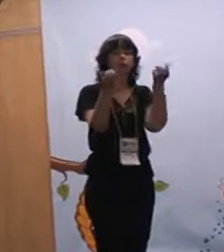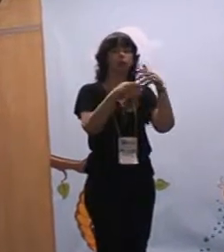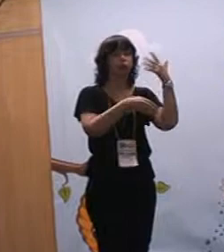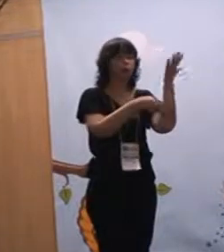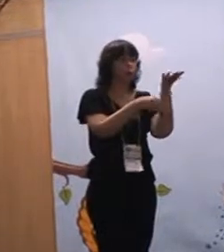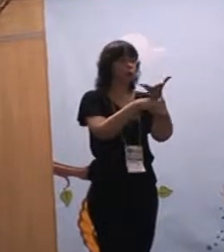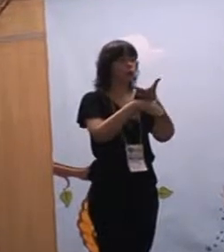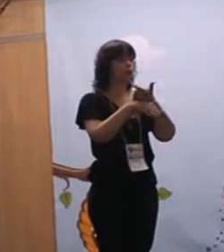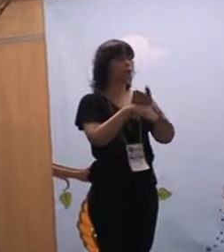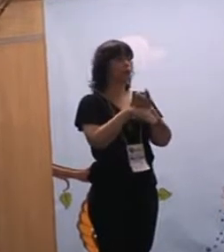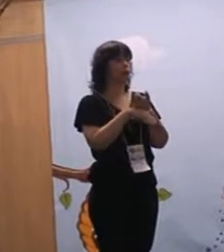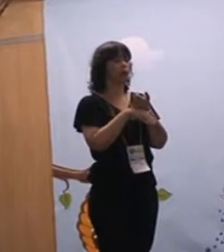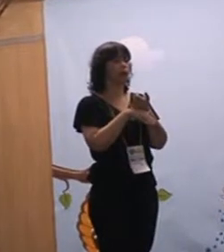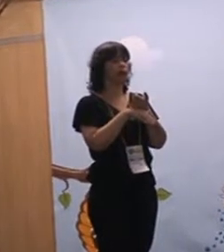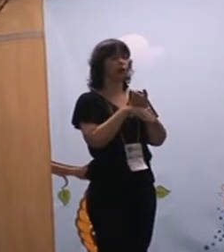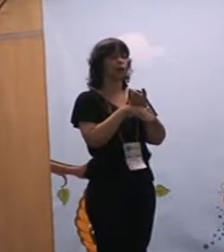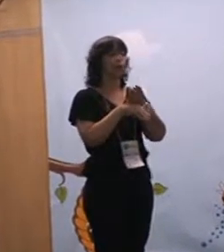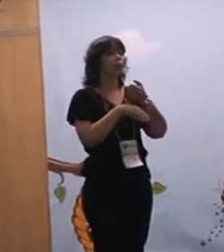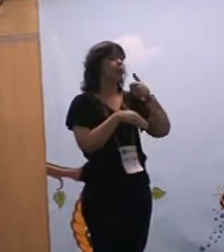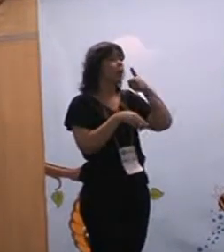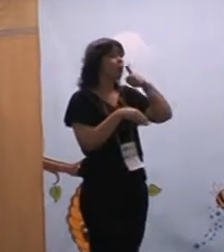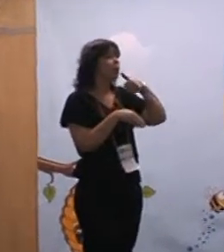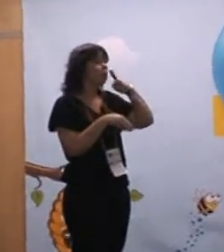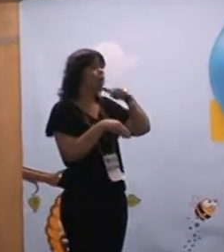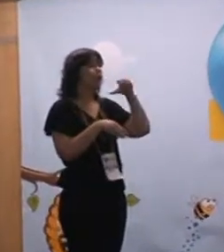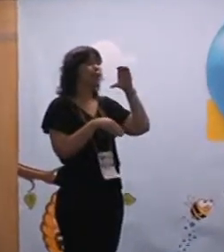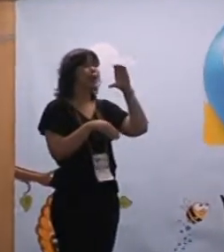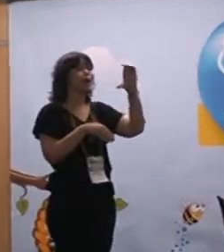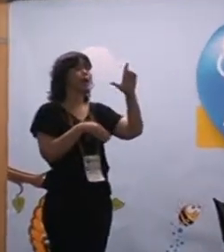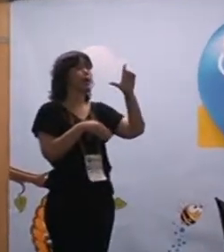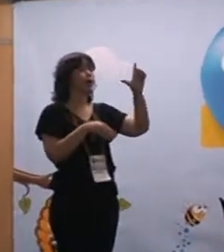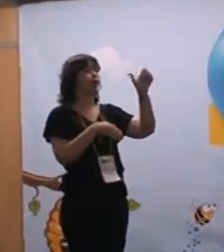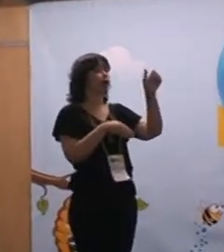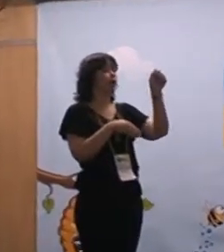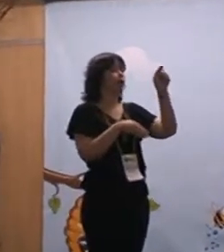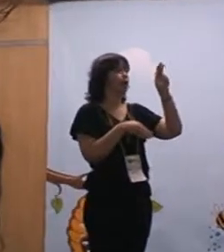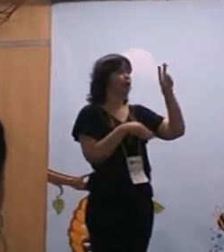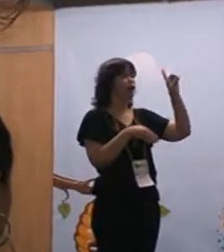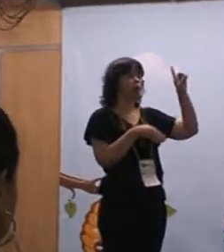a senhora Cláudia da S. Pereira,